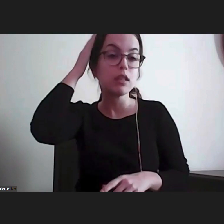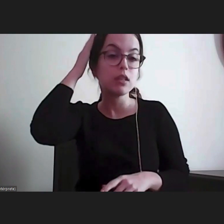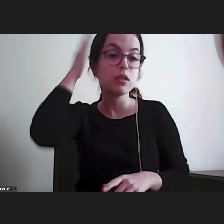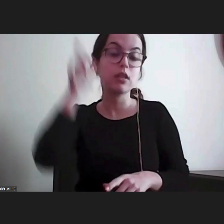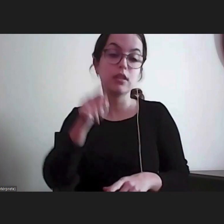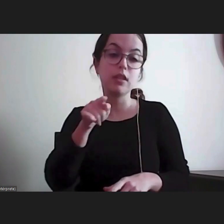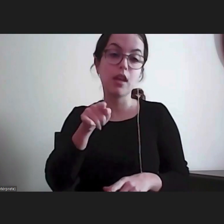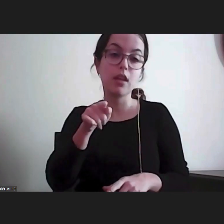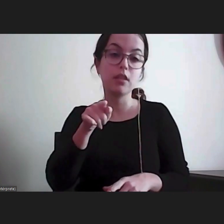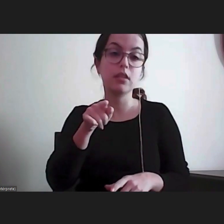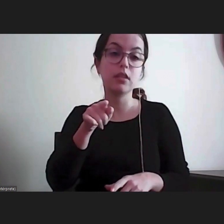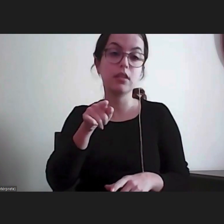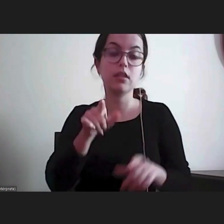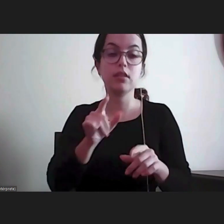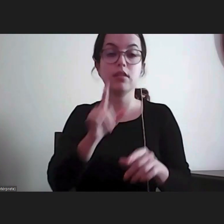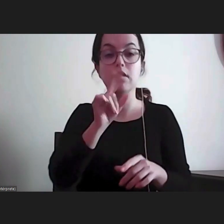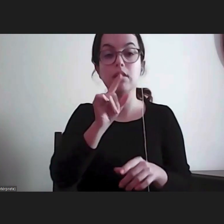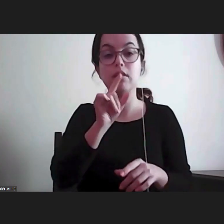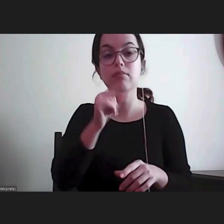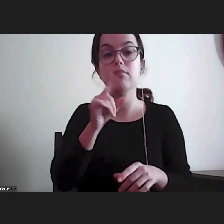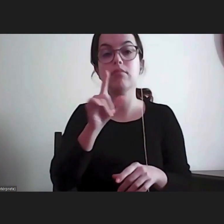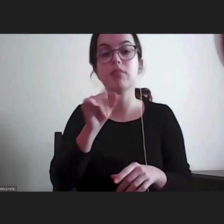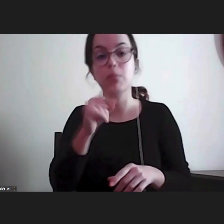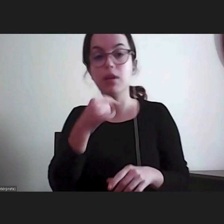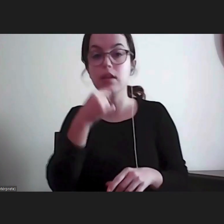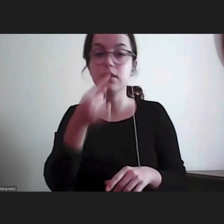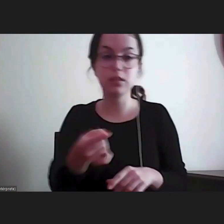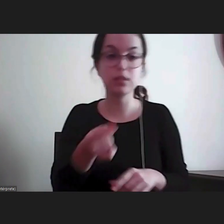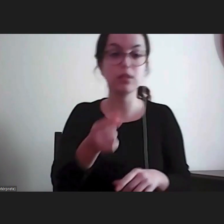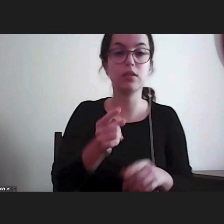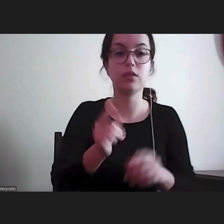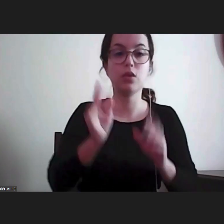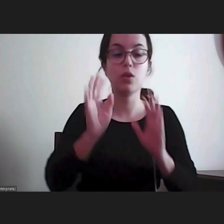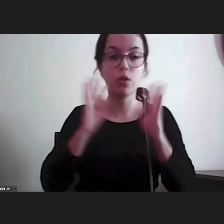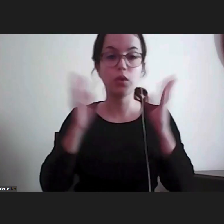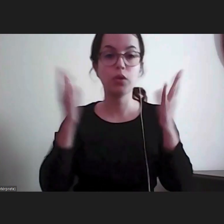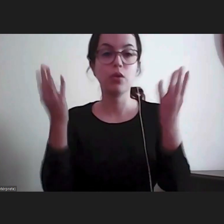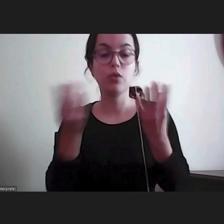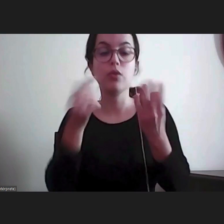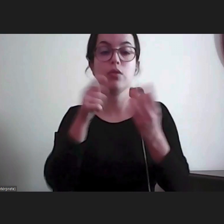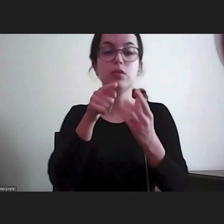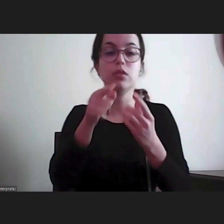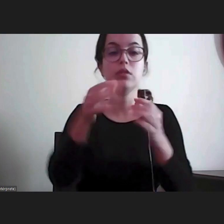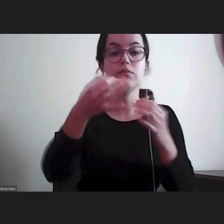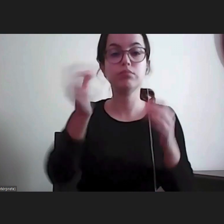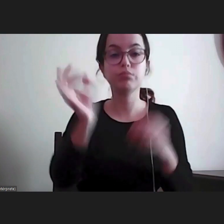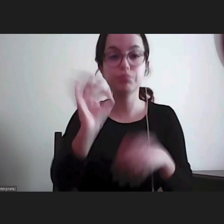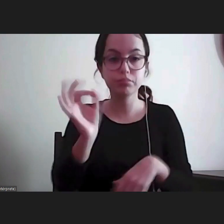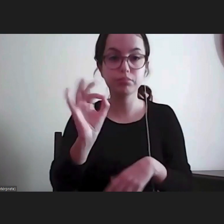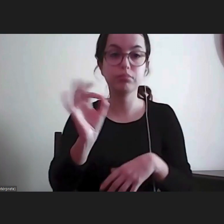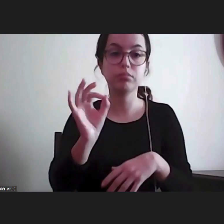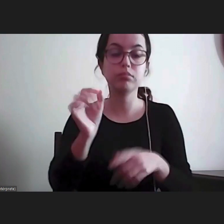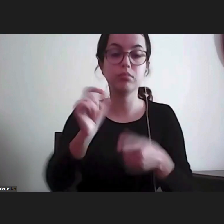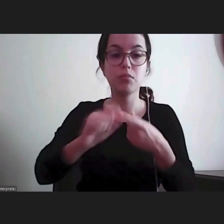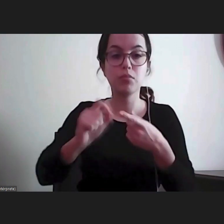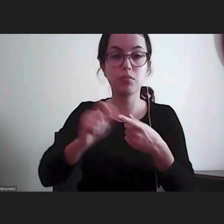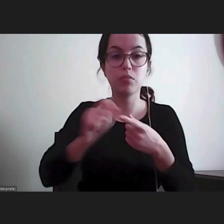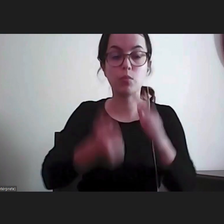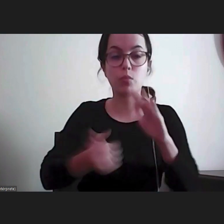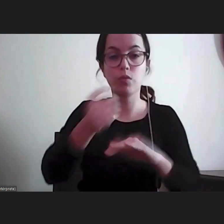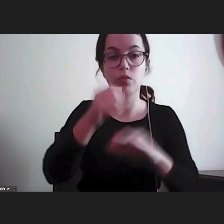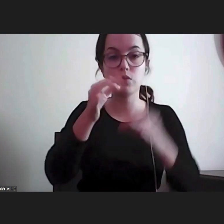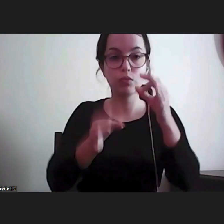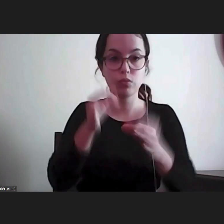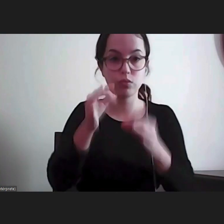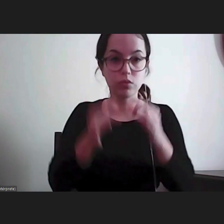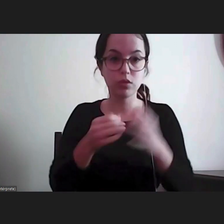deixaria também como nota o acesso universal, informal e gratuito, que são marcas também peculiares do Provedor de Justiça.